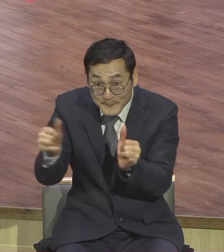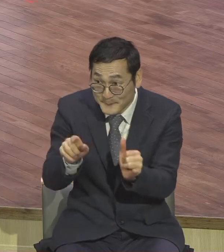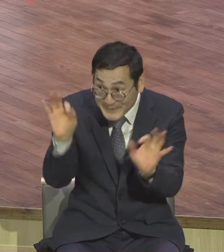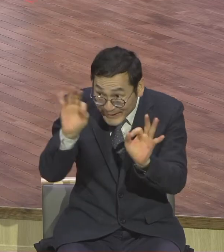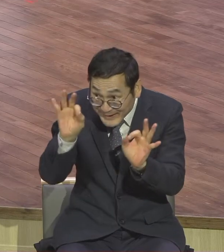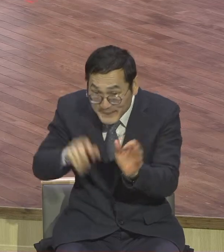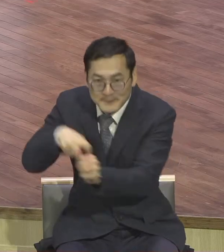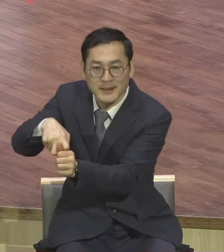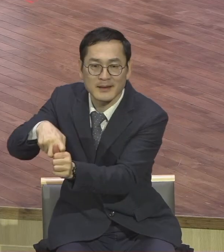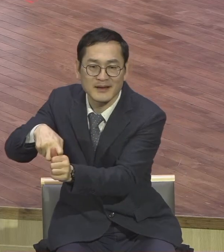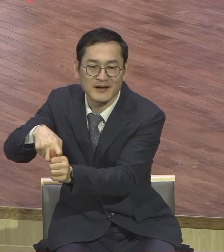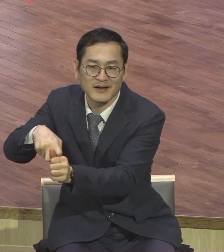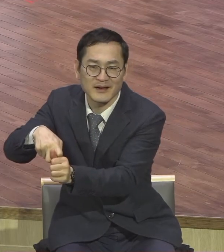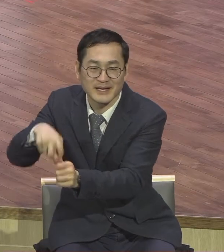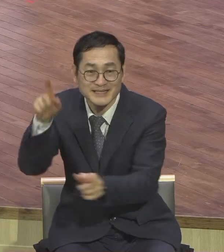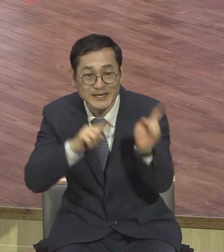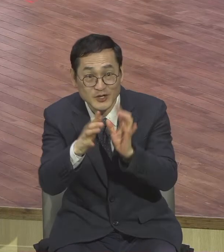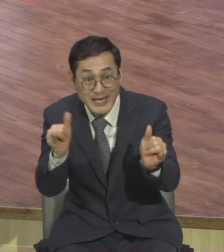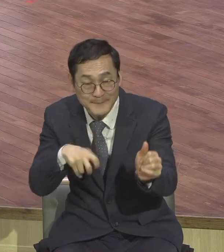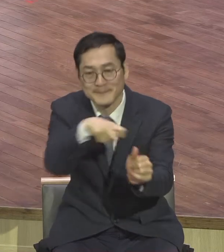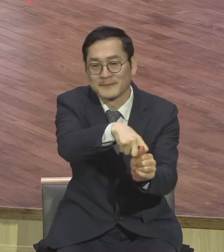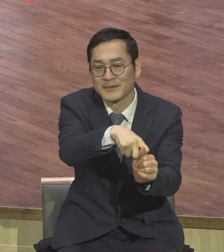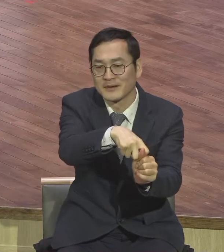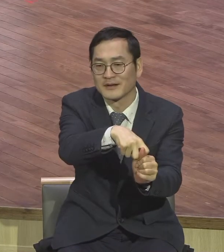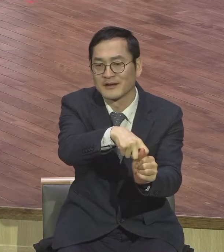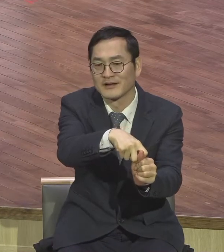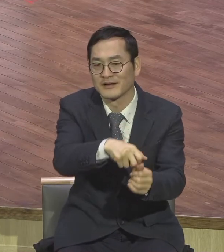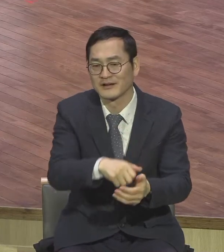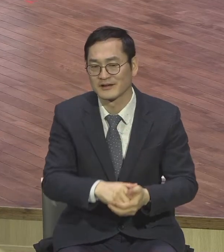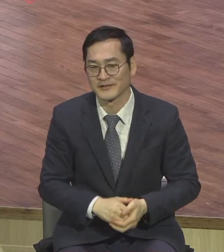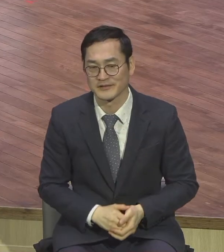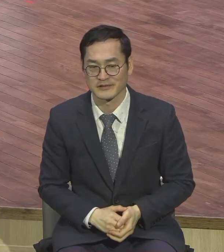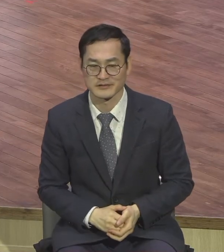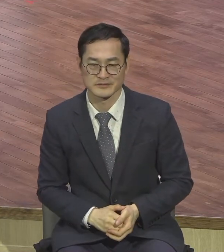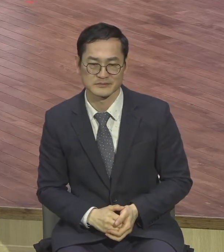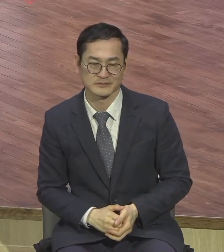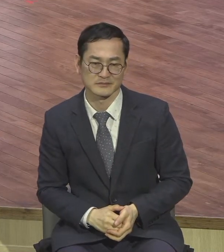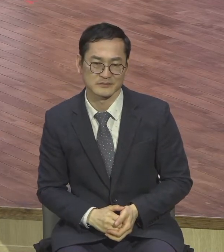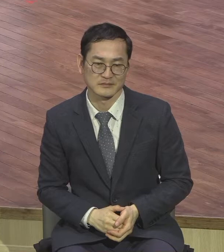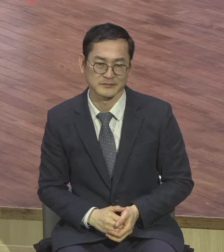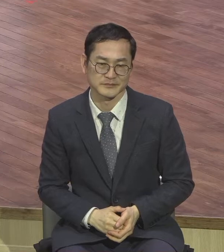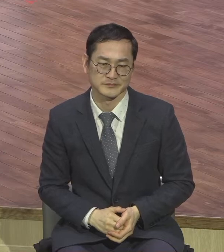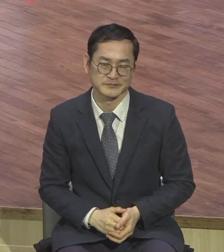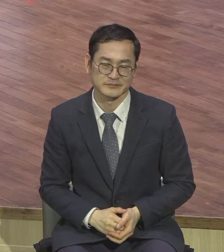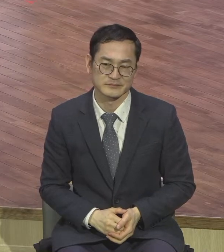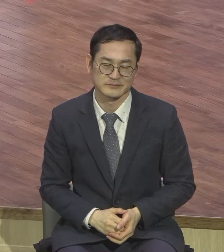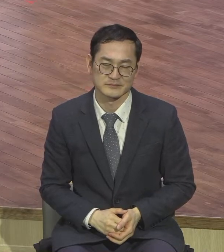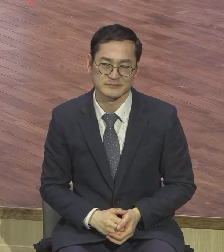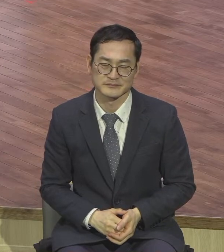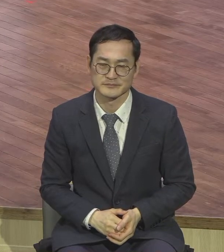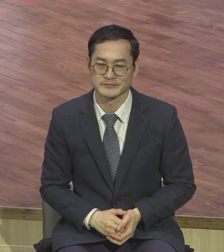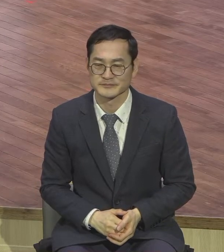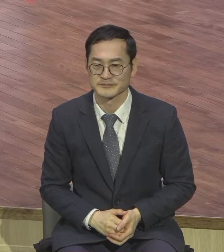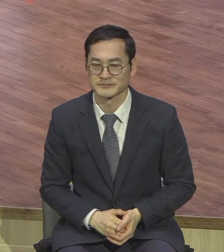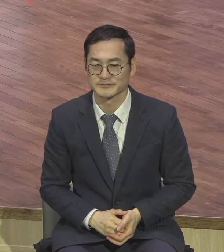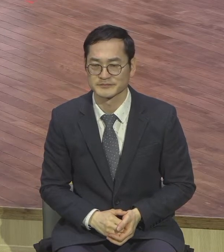상처받은 성도 본문 15지를 보면 너 형제가 죄를 범하거든